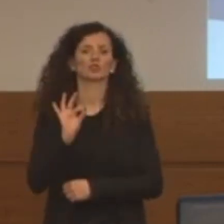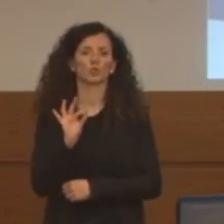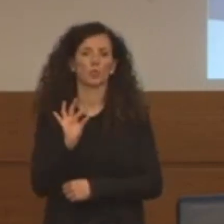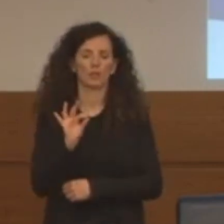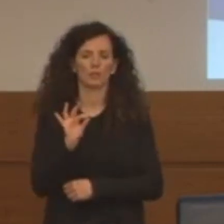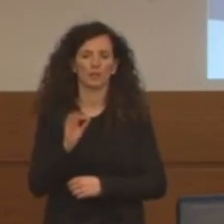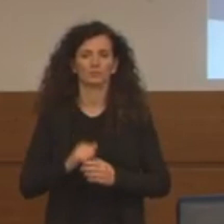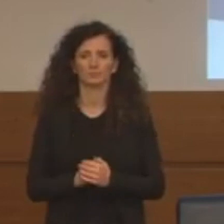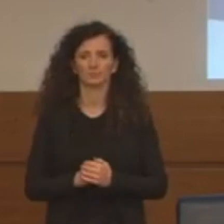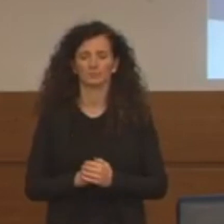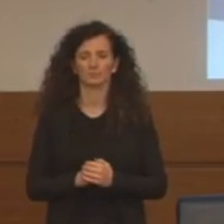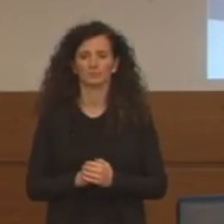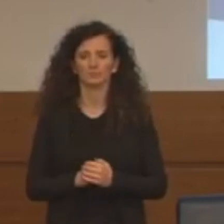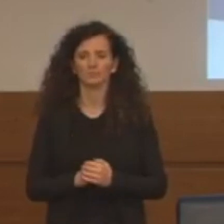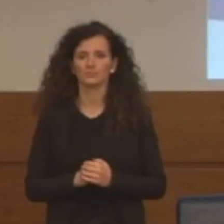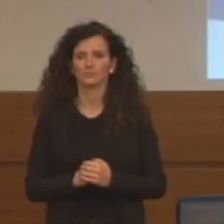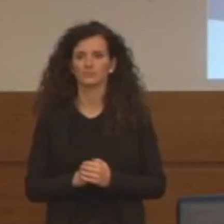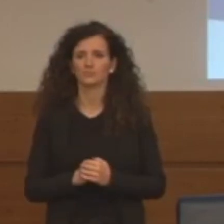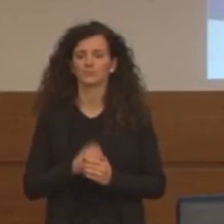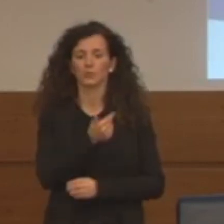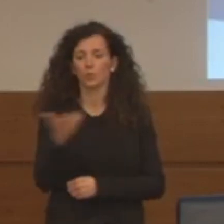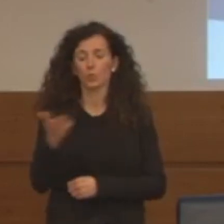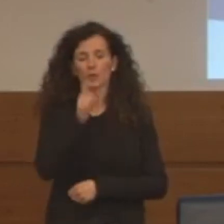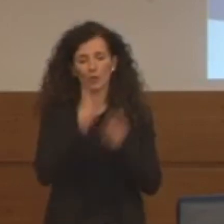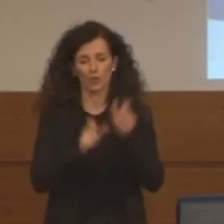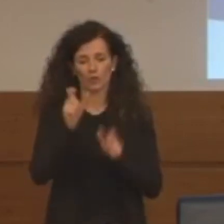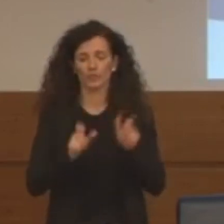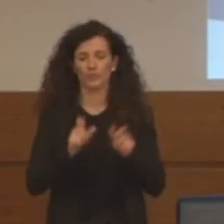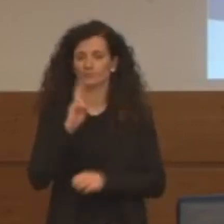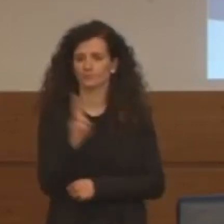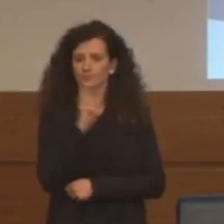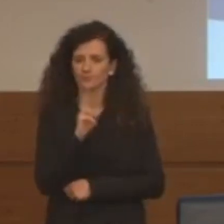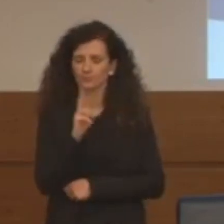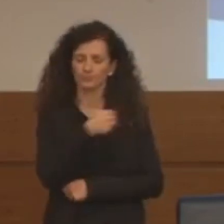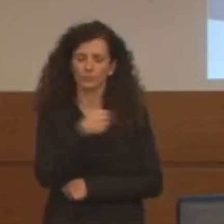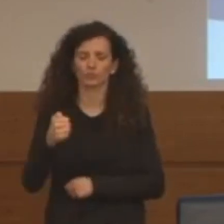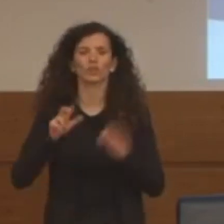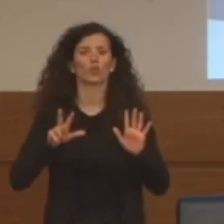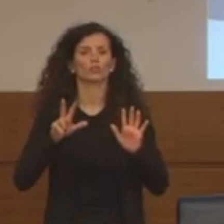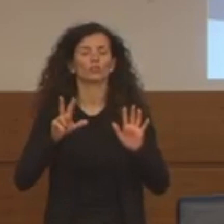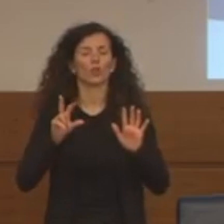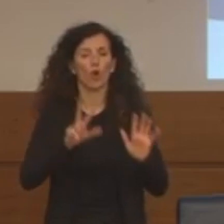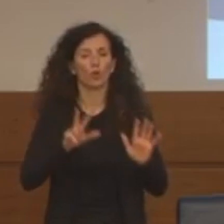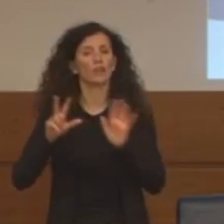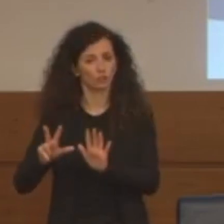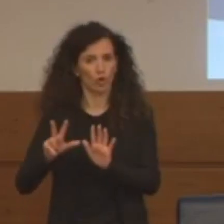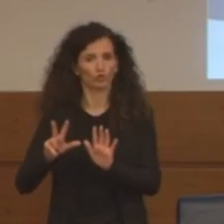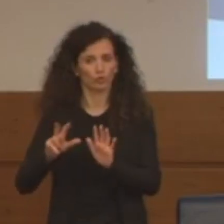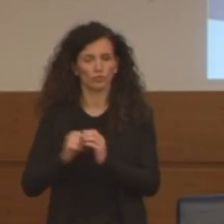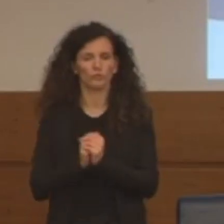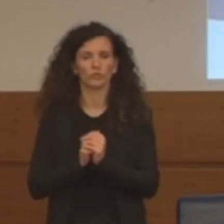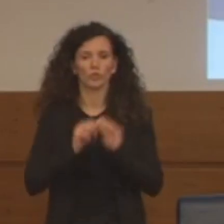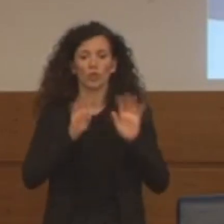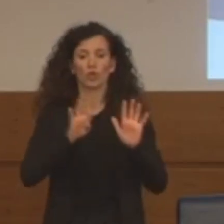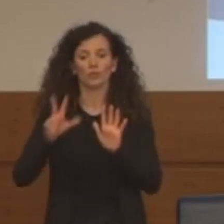il numero dei deceduti è di 188, il 98